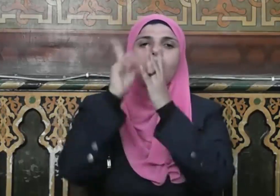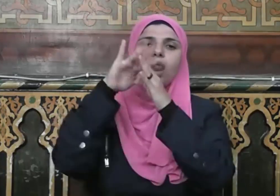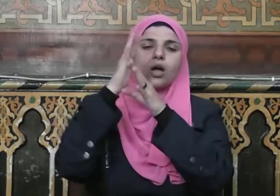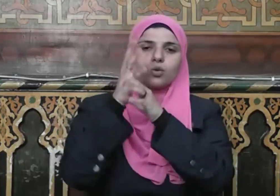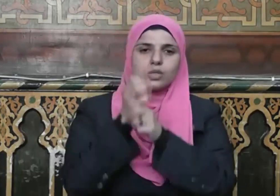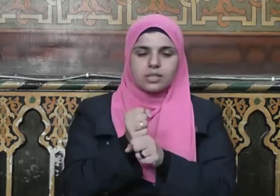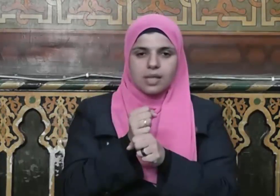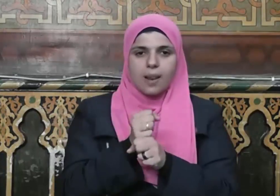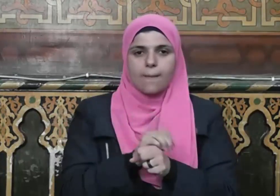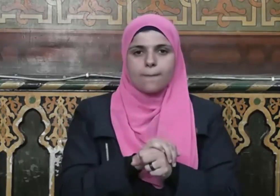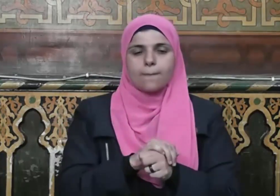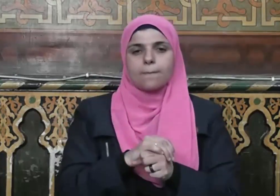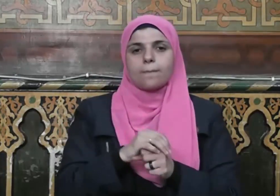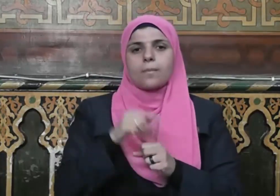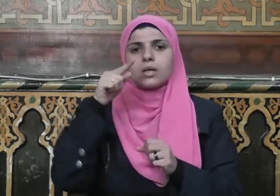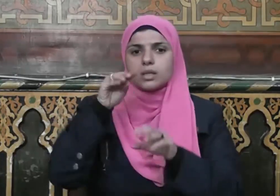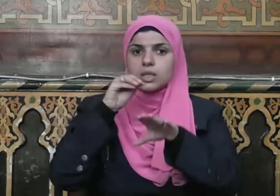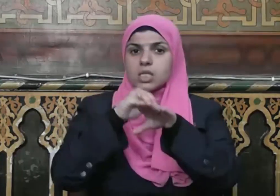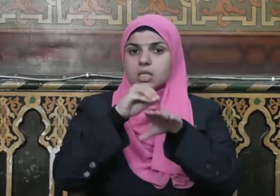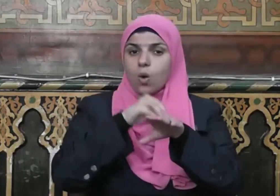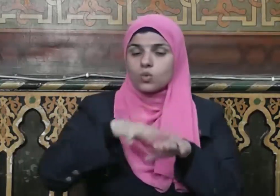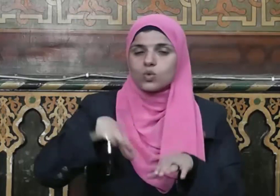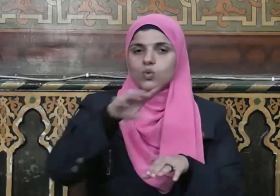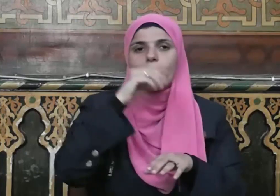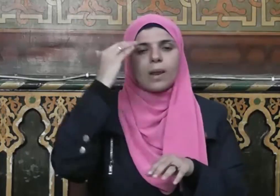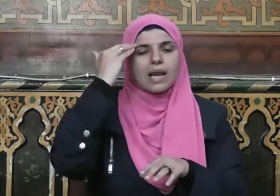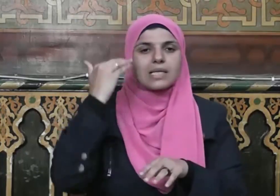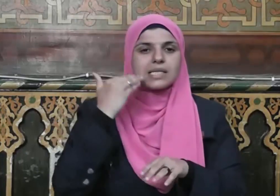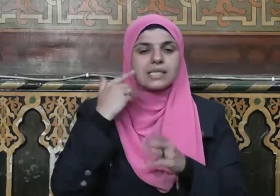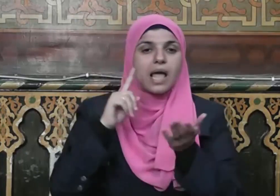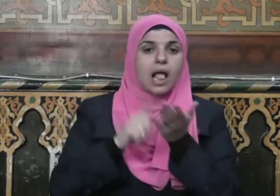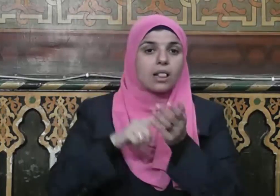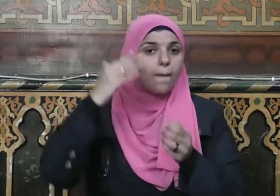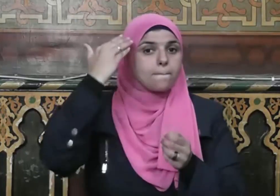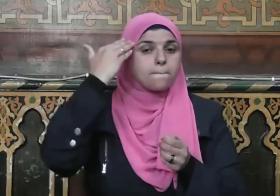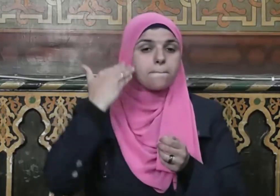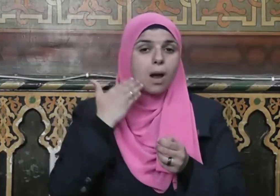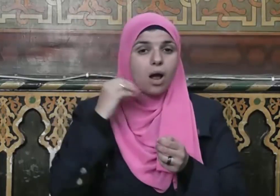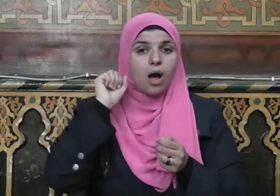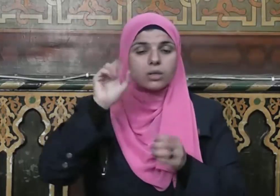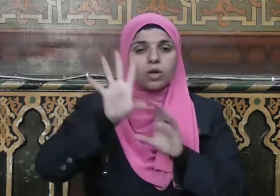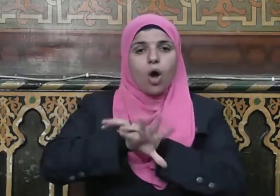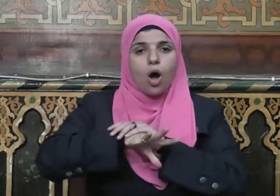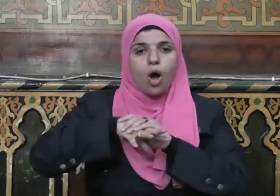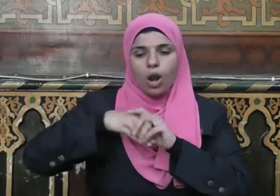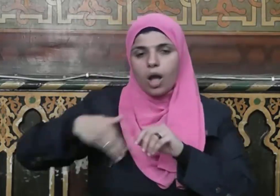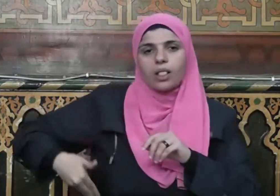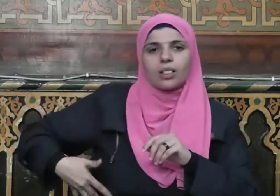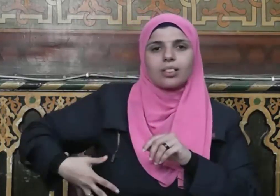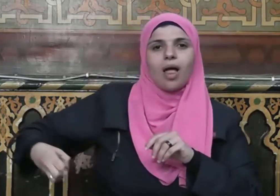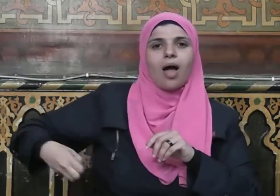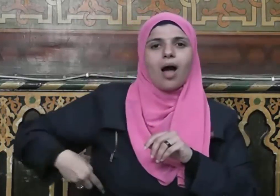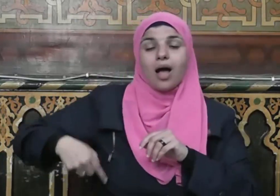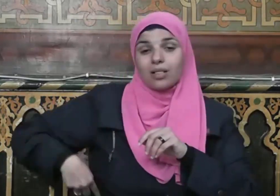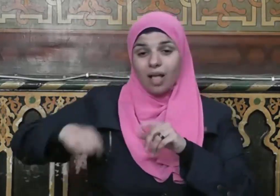صلى الله عليه وسلم استوصوا بالنساء فإن المرأة خلقت من ضلع